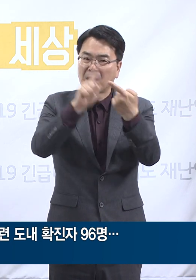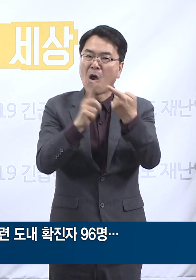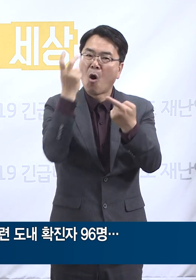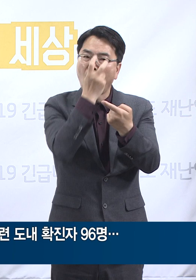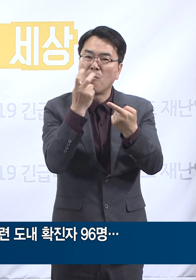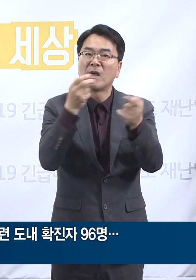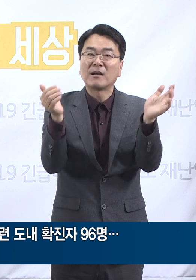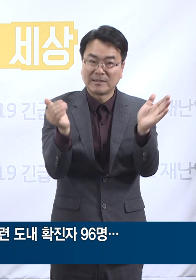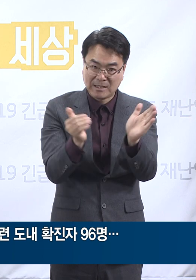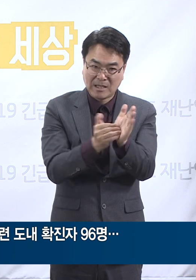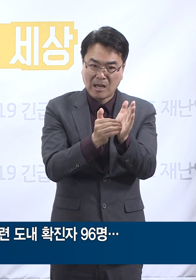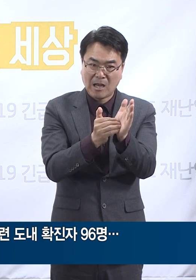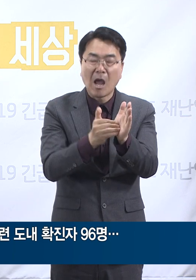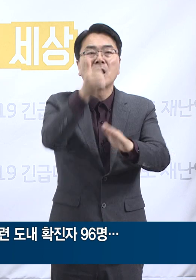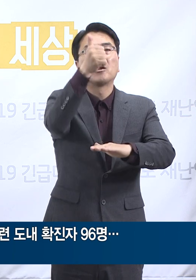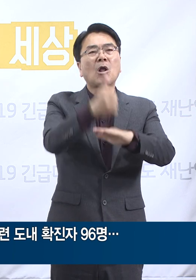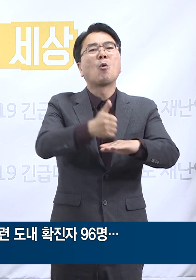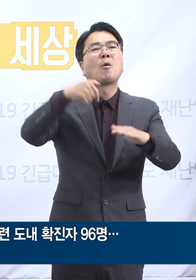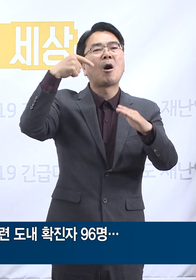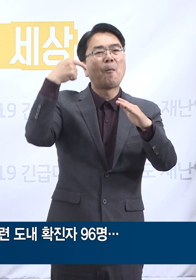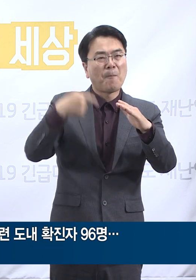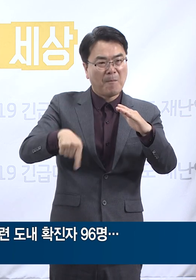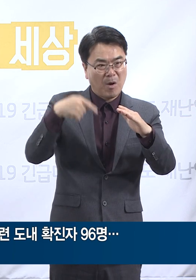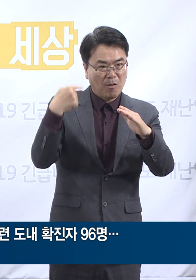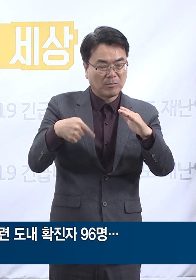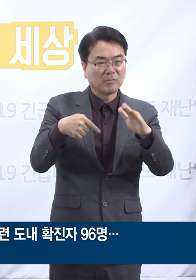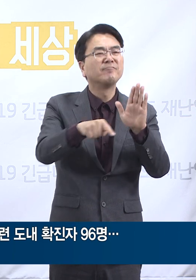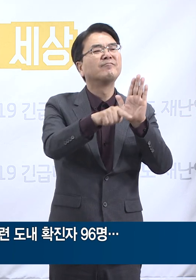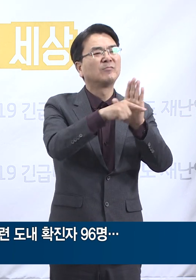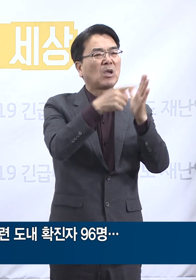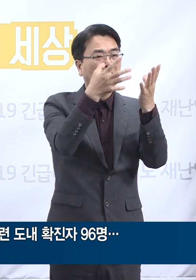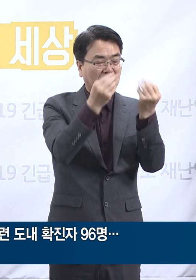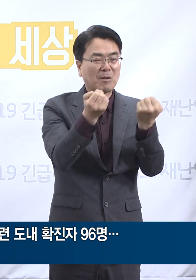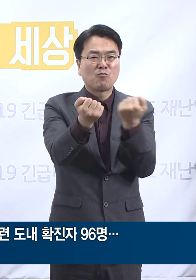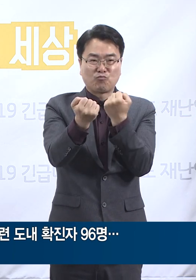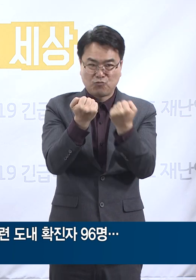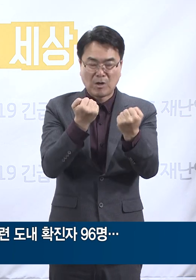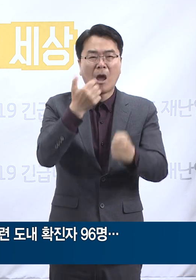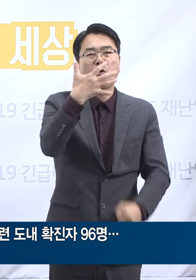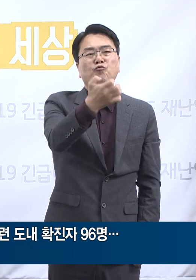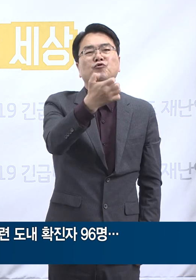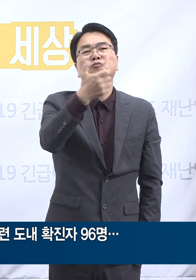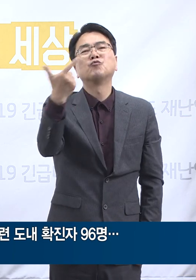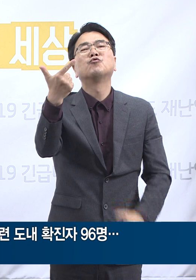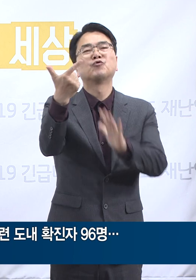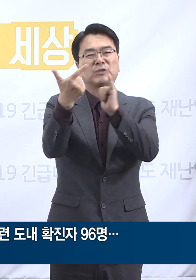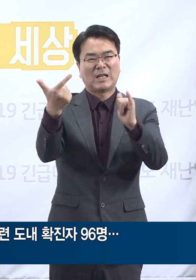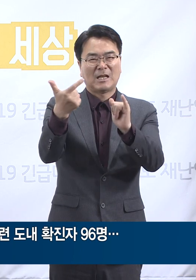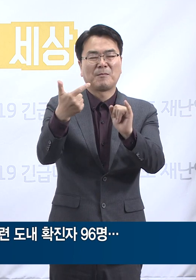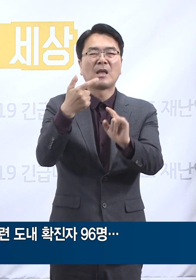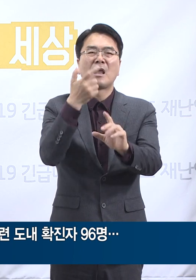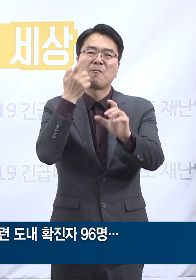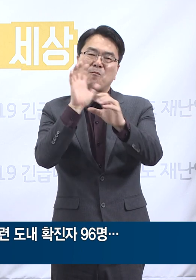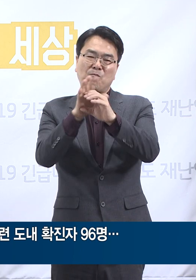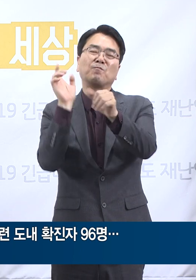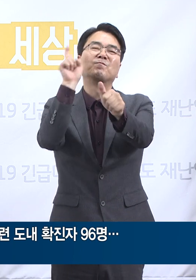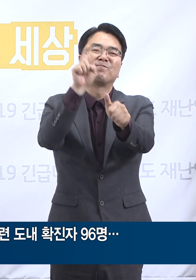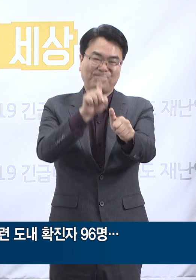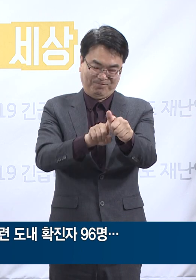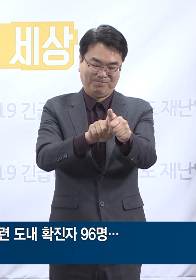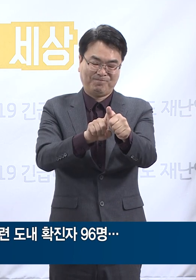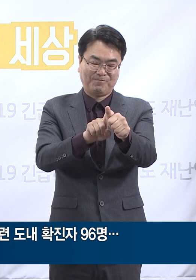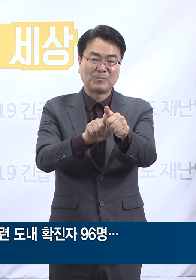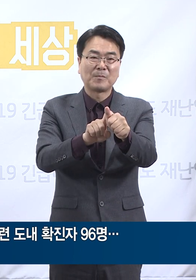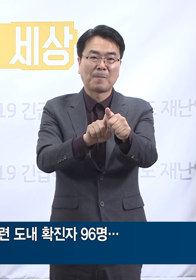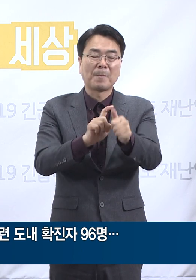그 결과 3,285명이 음성 판정을, 96명이 양성 판정을 받았고 455명은